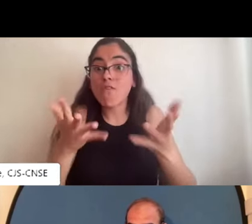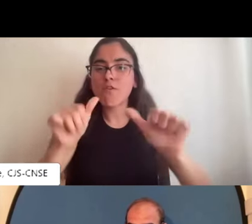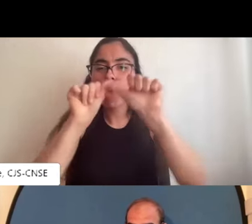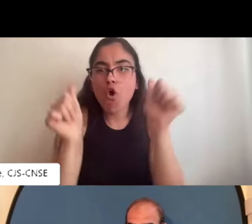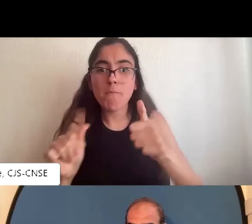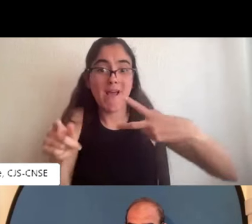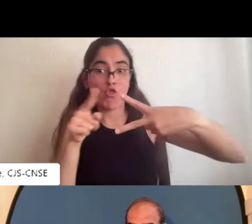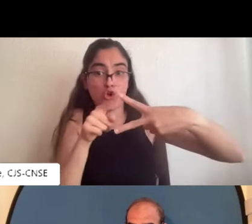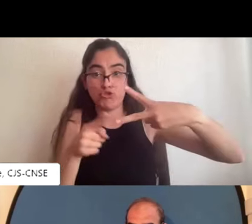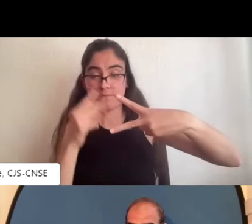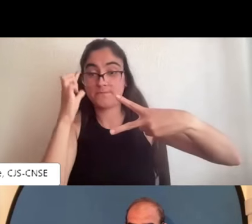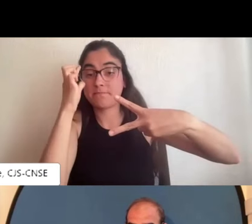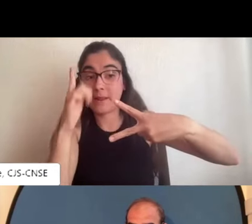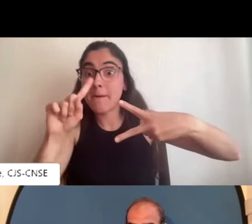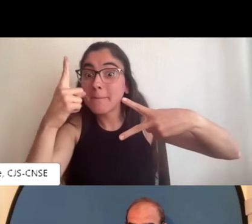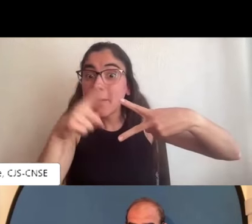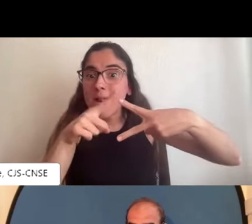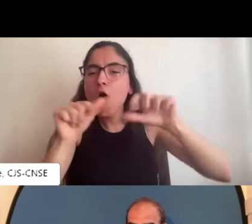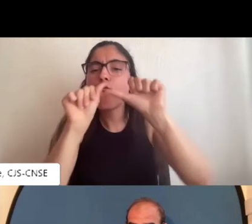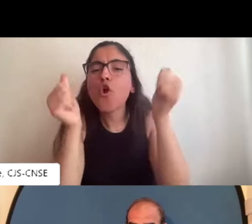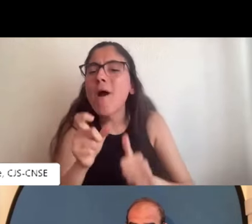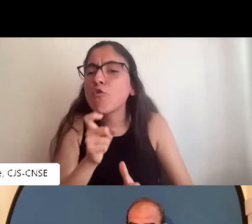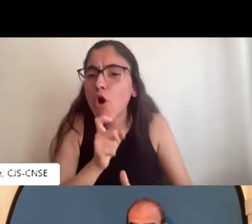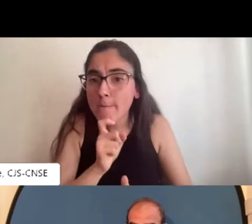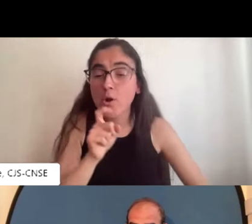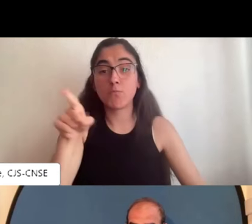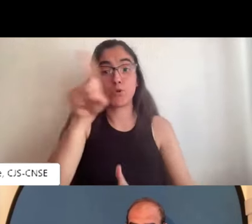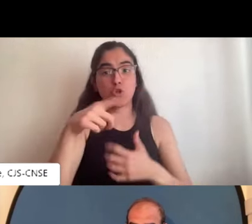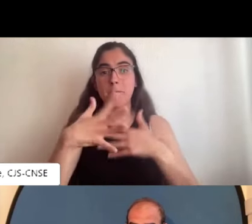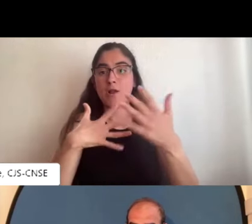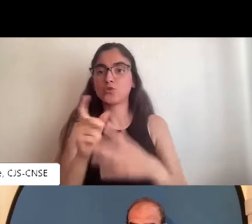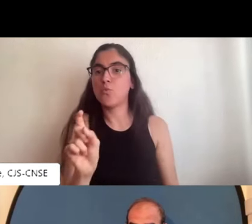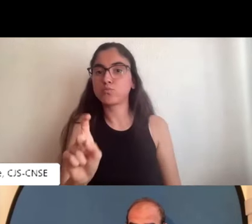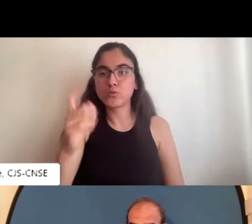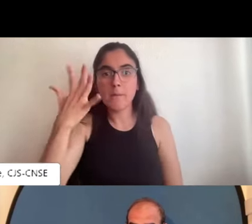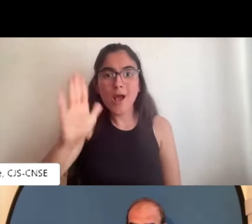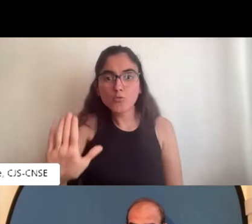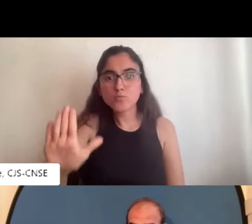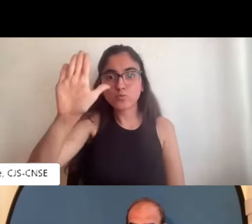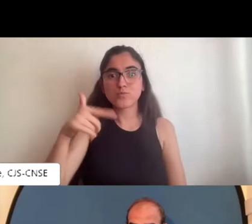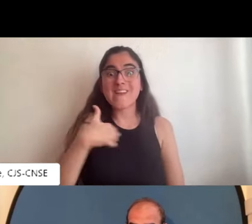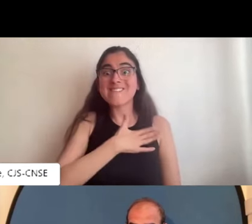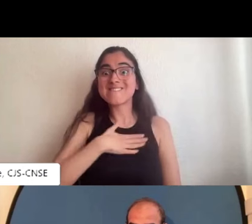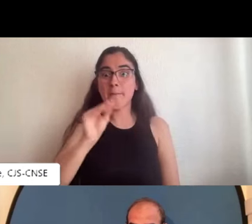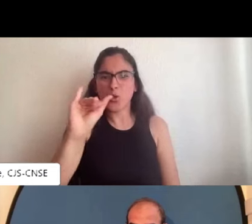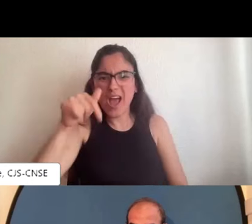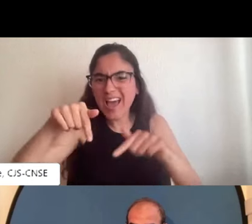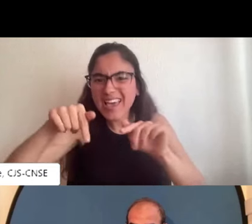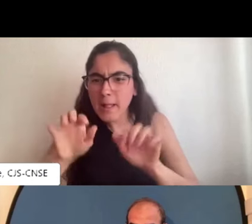Pérez daremos paso al turno de preguntas que lo vamos a realizar